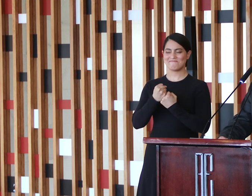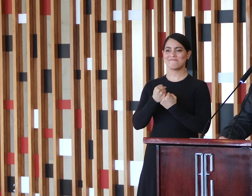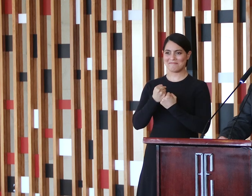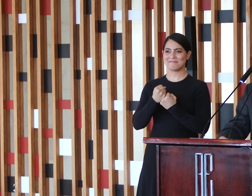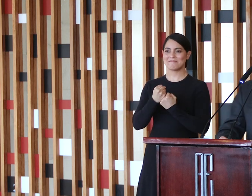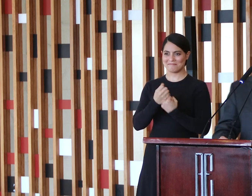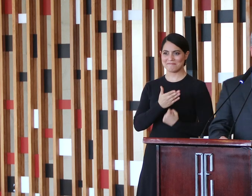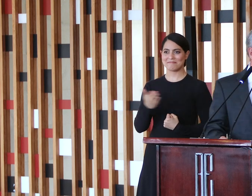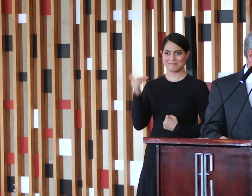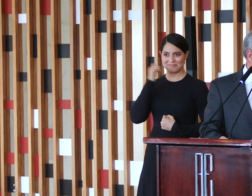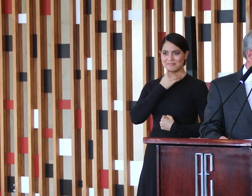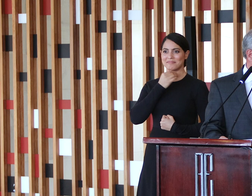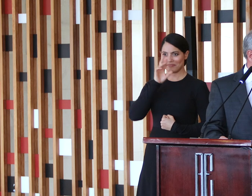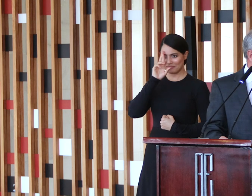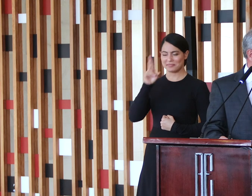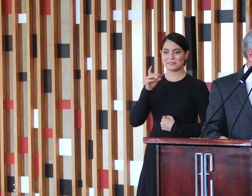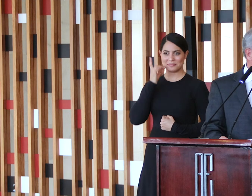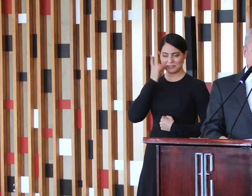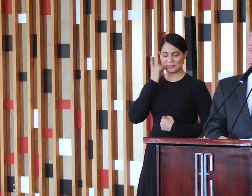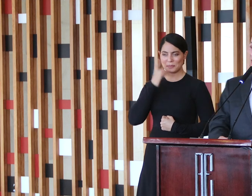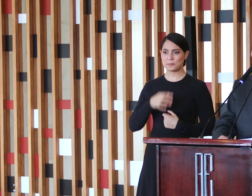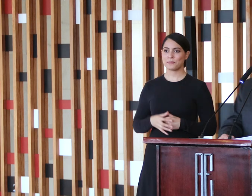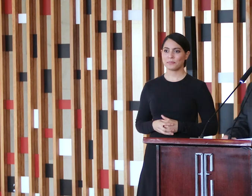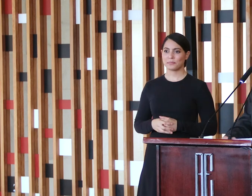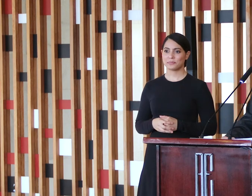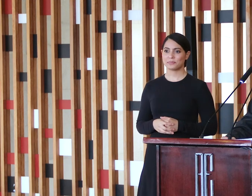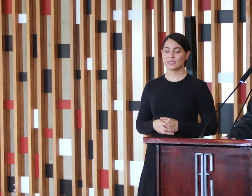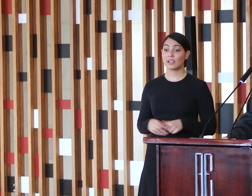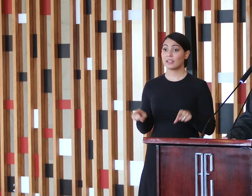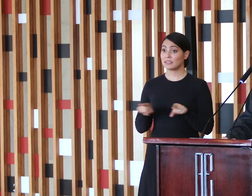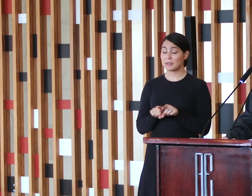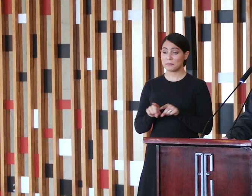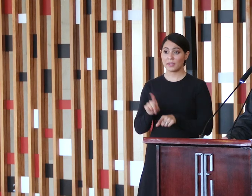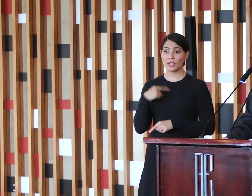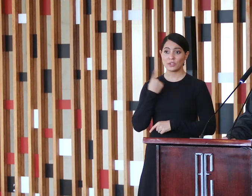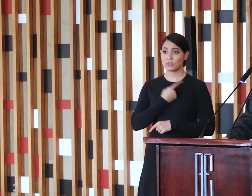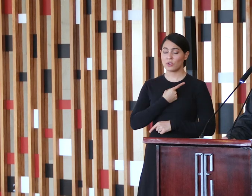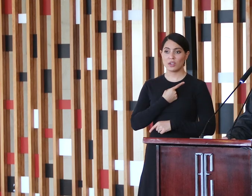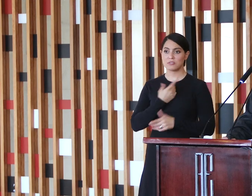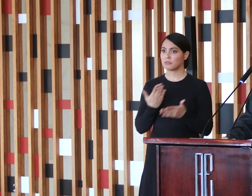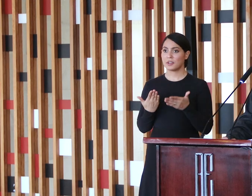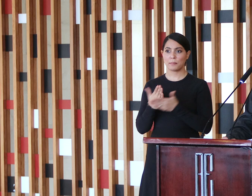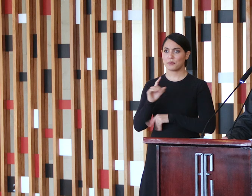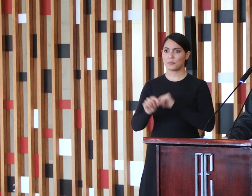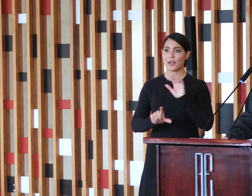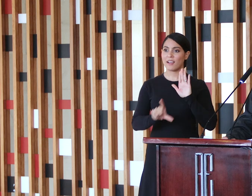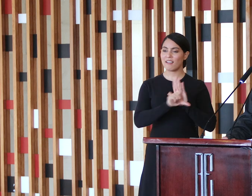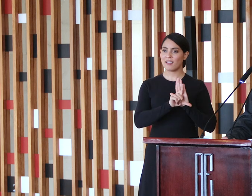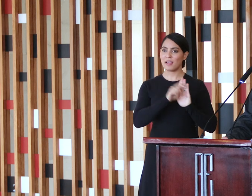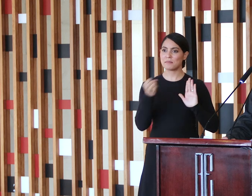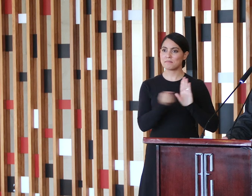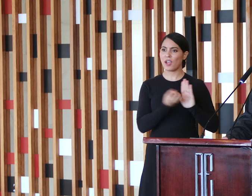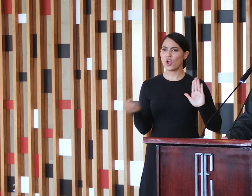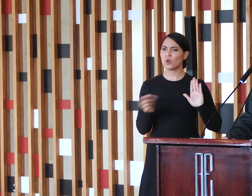senhora e dos senhores. Como também não teríamos aprovado o novo marco legal do